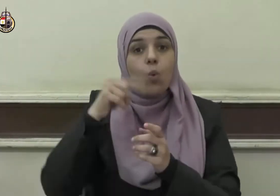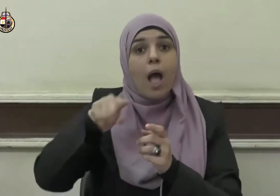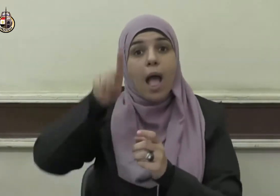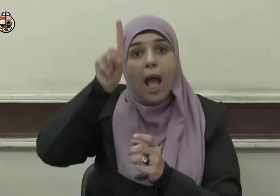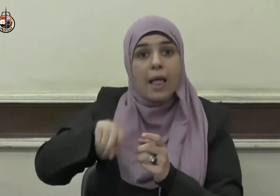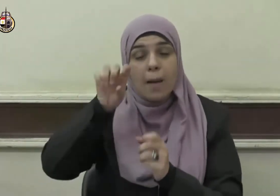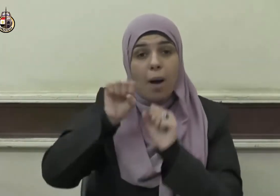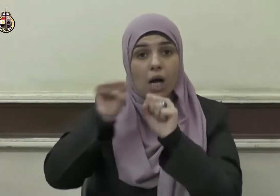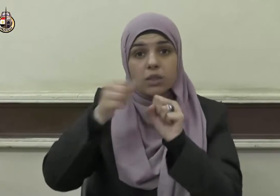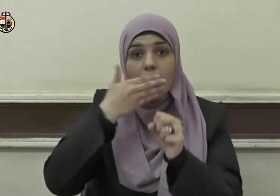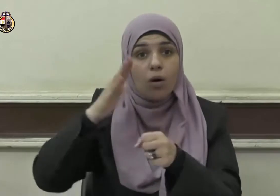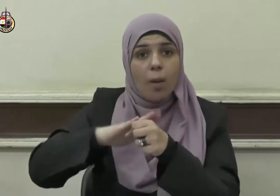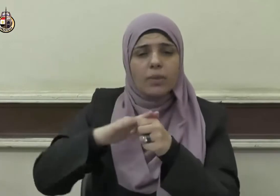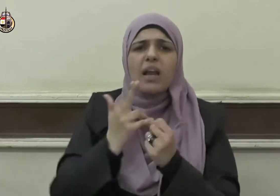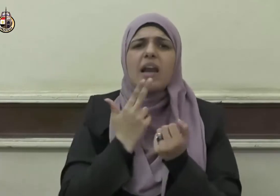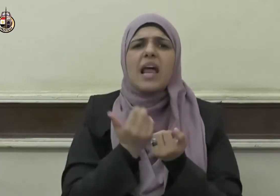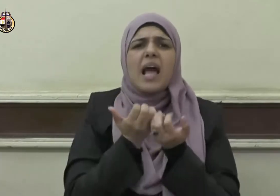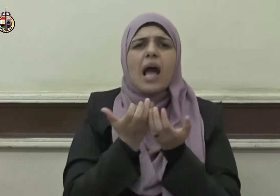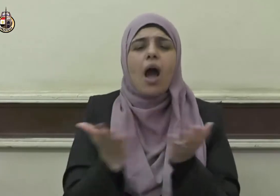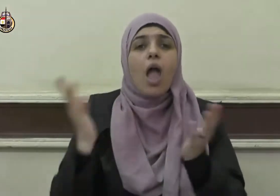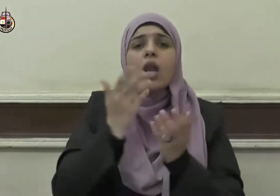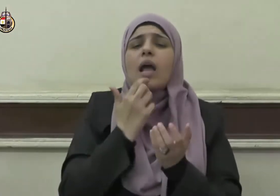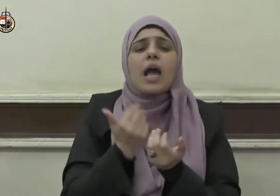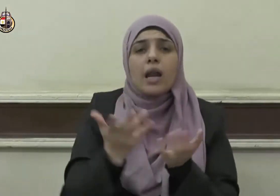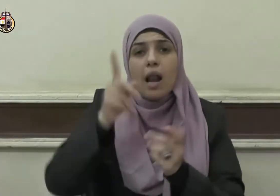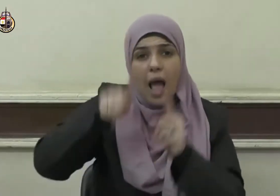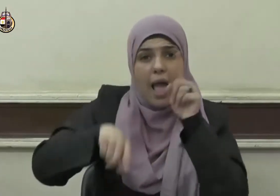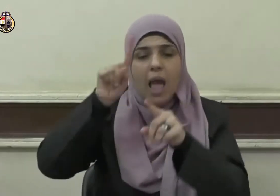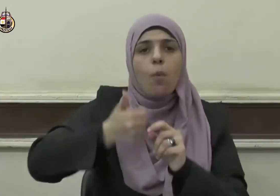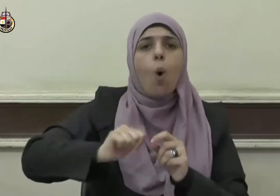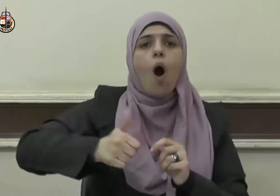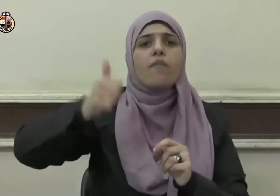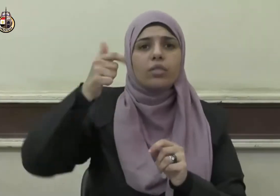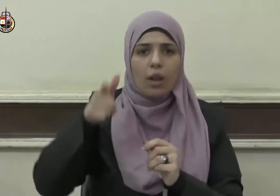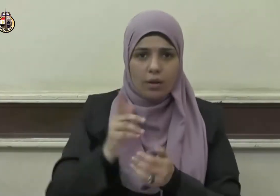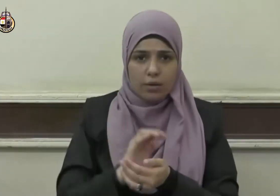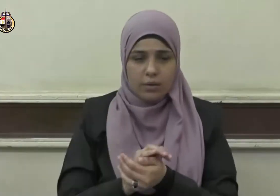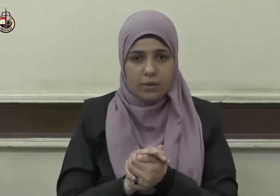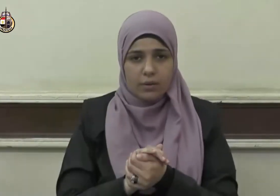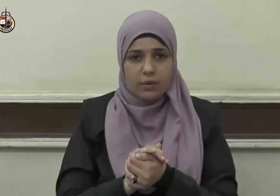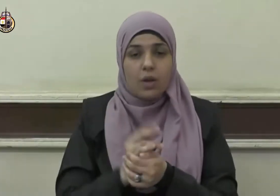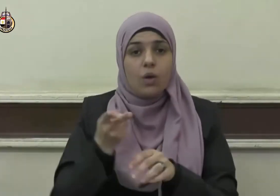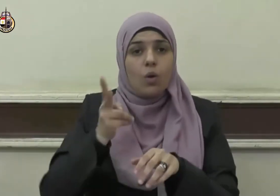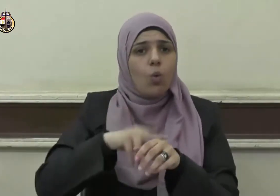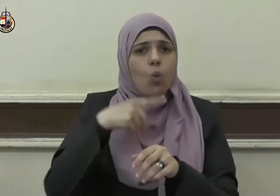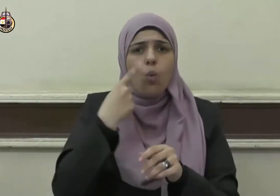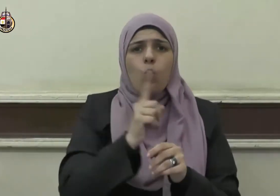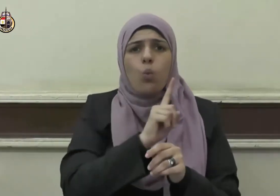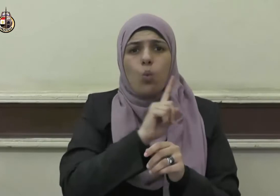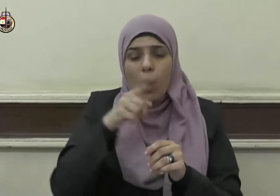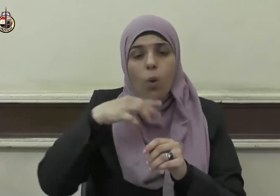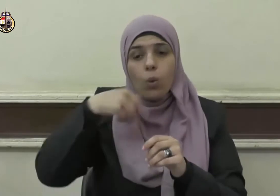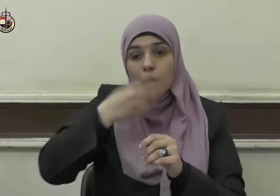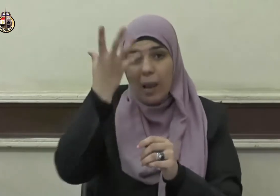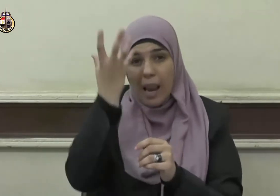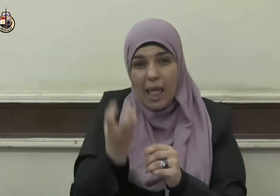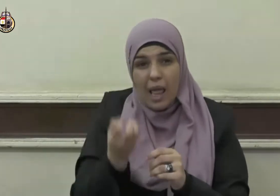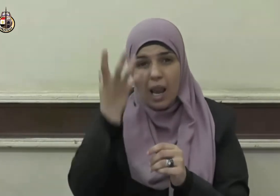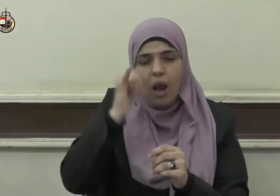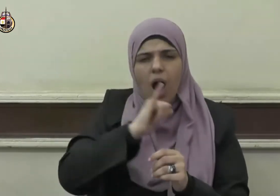خير الأيام وأفضلها ولياليه أصفى الليال